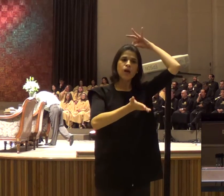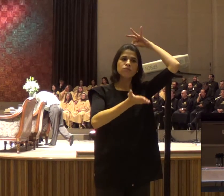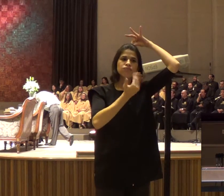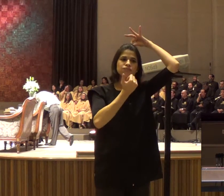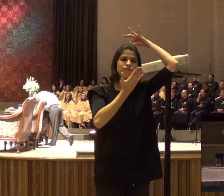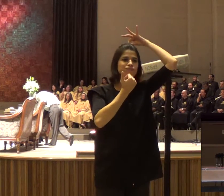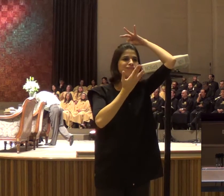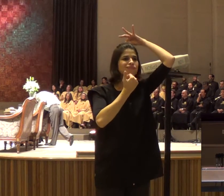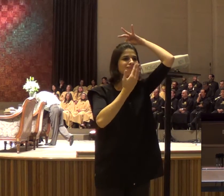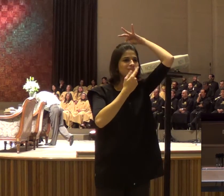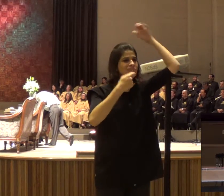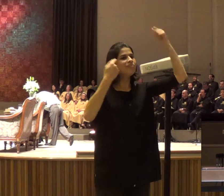quebrado,